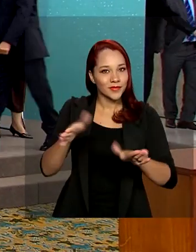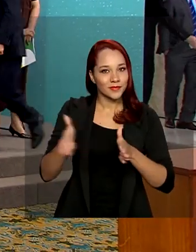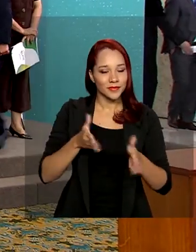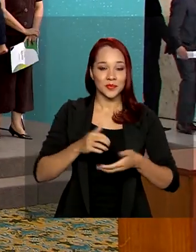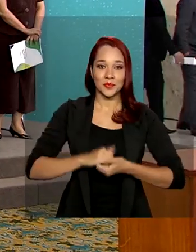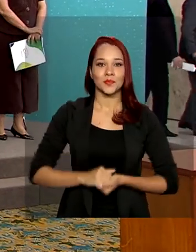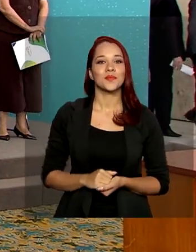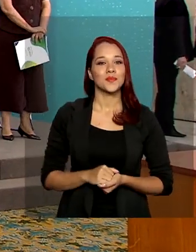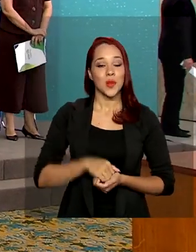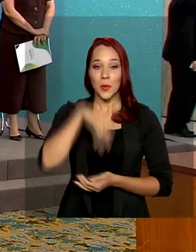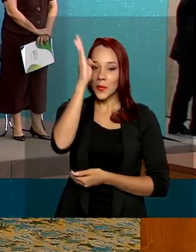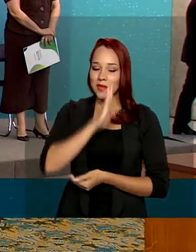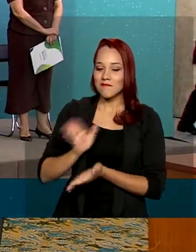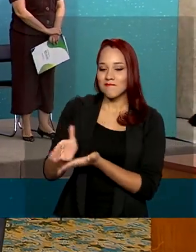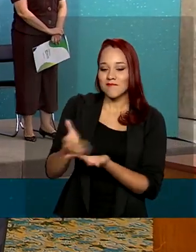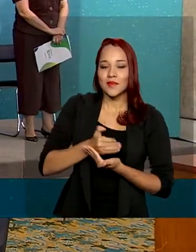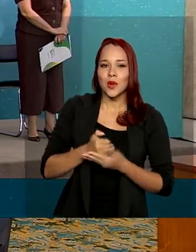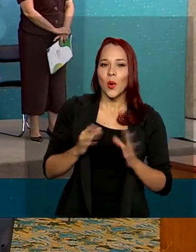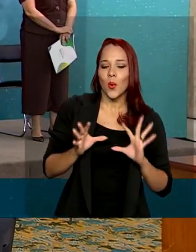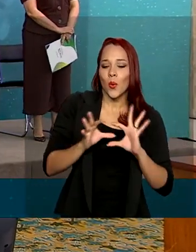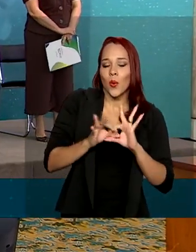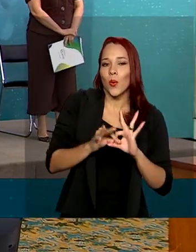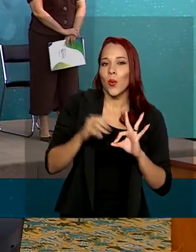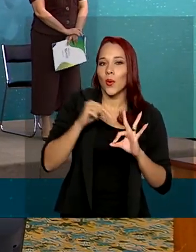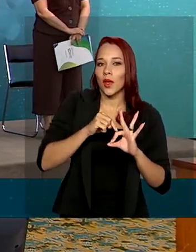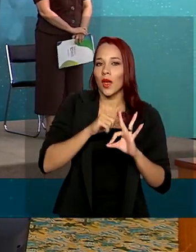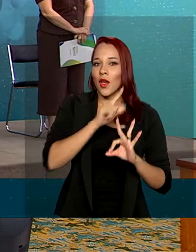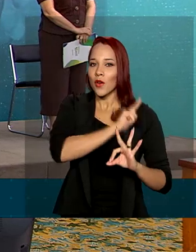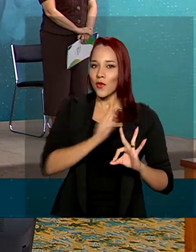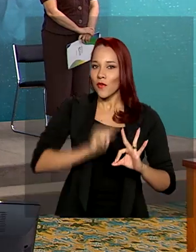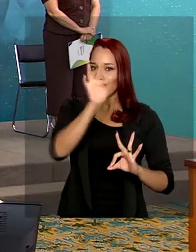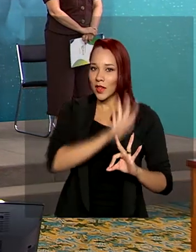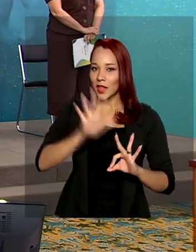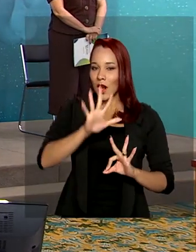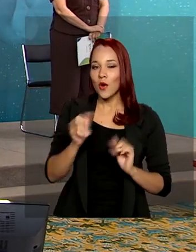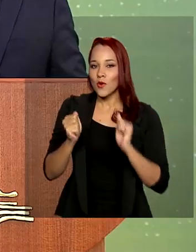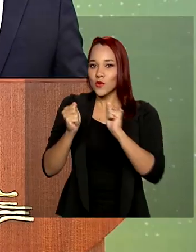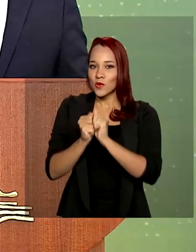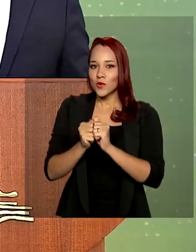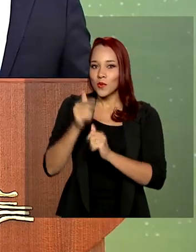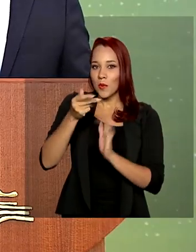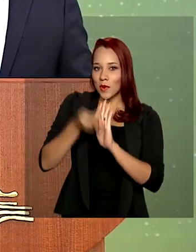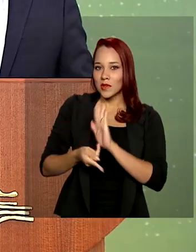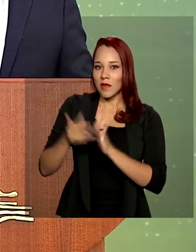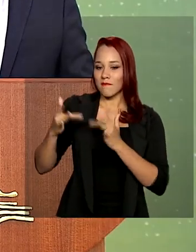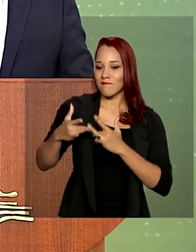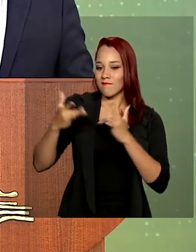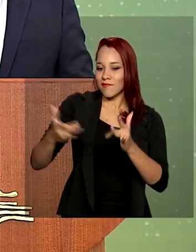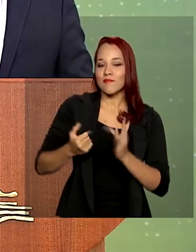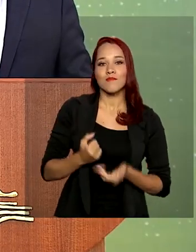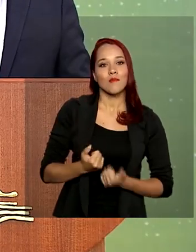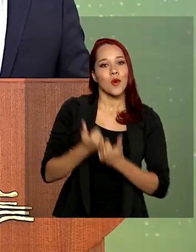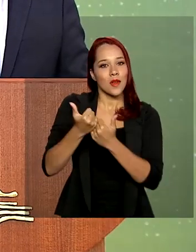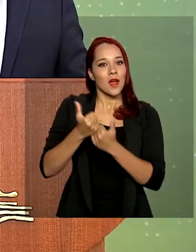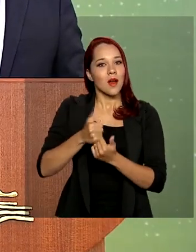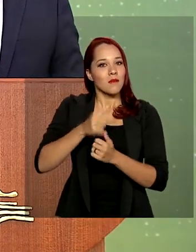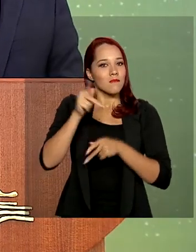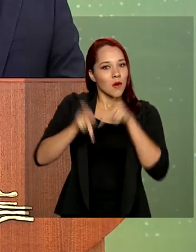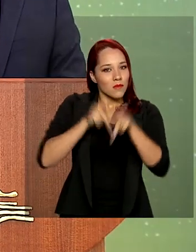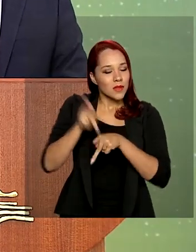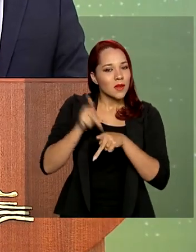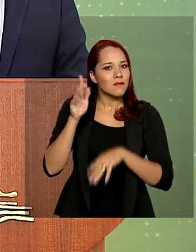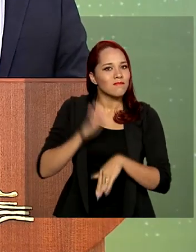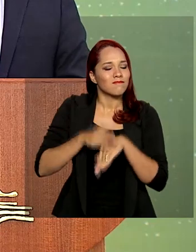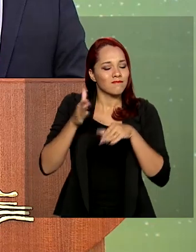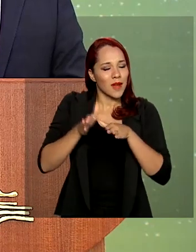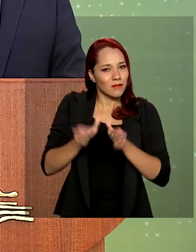Brasil Acolhedor une o Governo Federal e Sociedade Civil em ações de voluntariado para apoiar a população mais vulnerável que